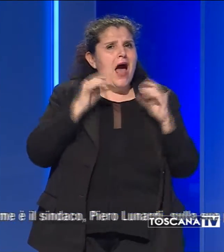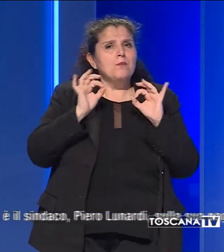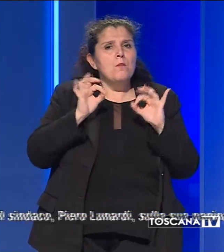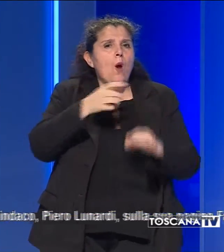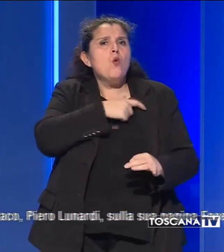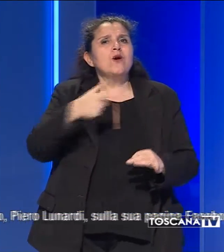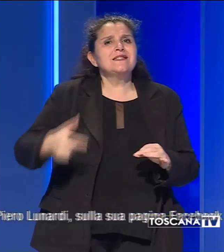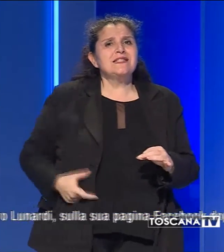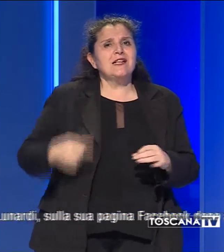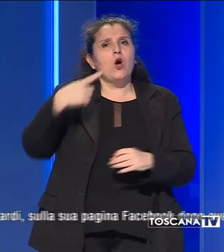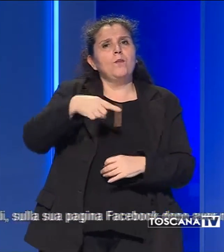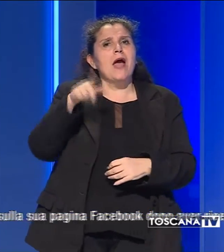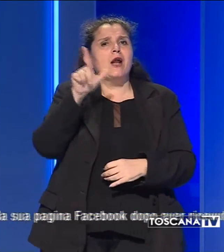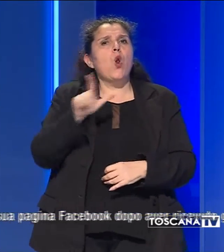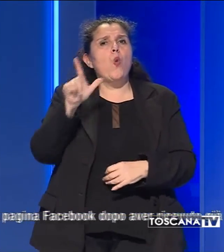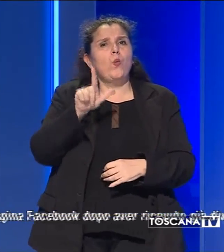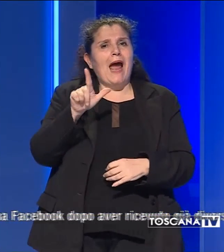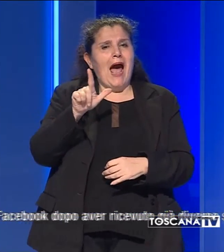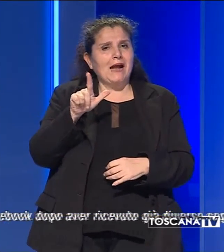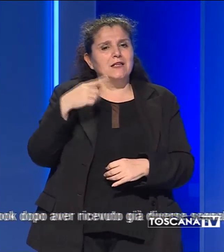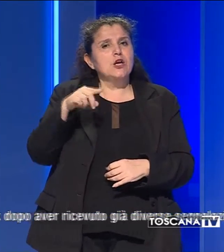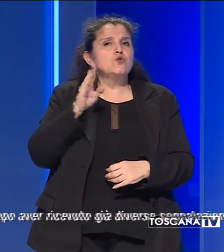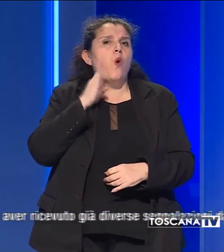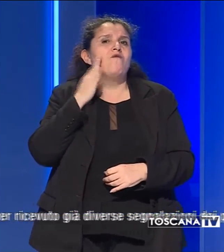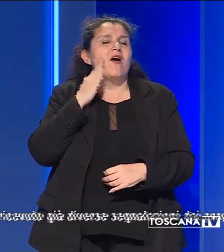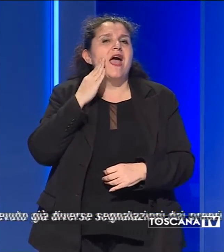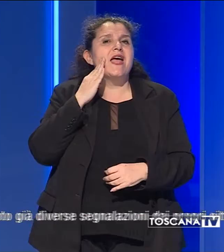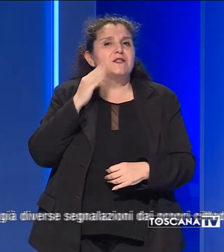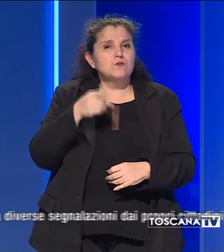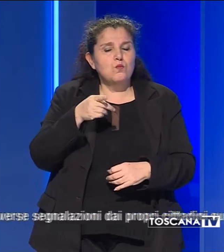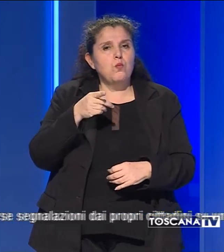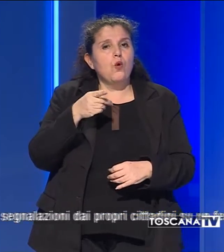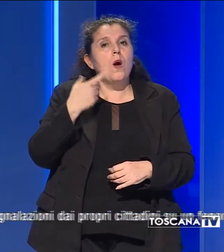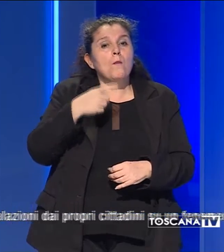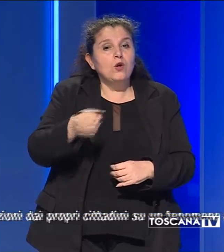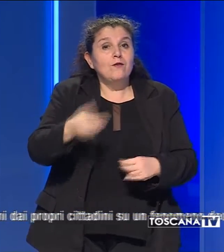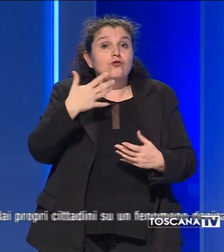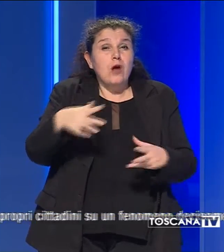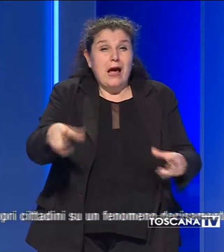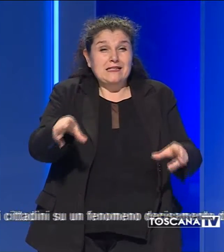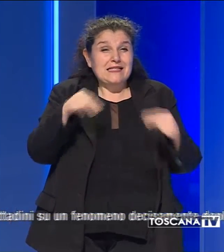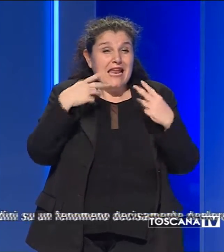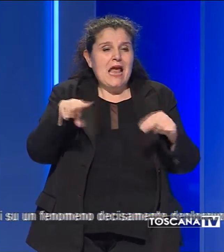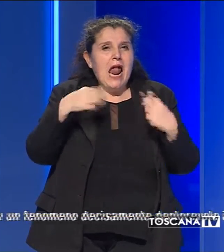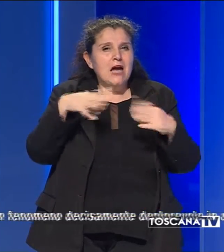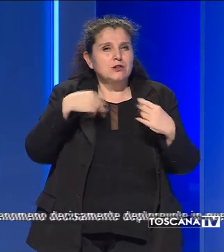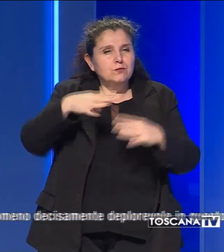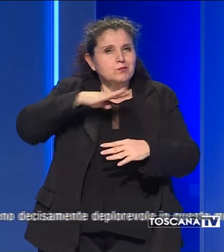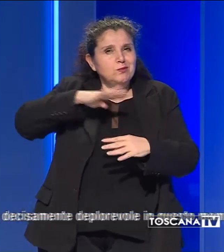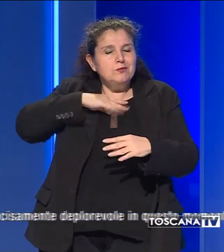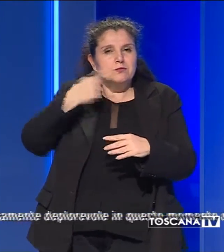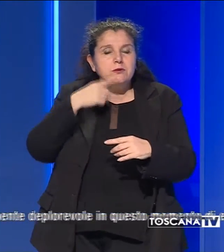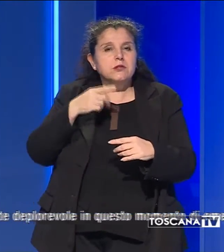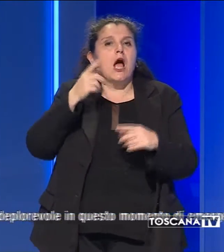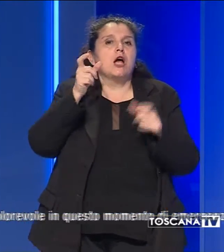sindaco Piero Lunardi sulla sua pagina Facebook dopo aver ricevuto già diverse segnalazioni dai